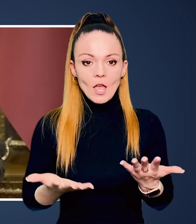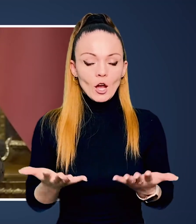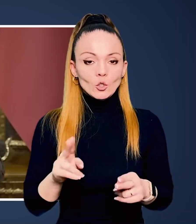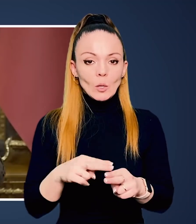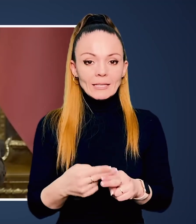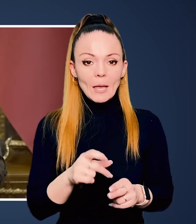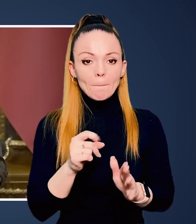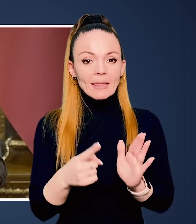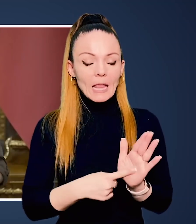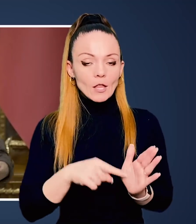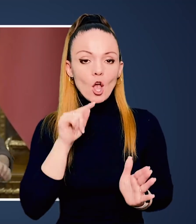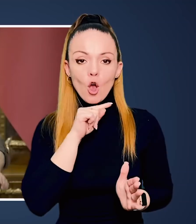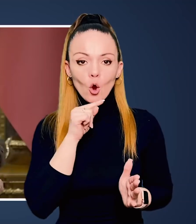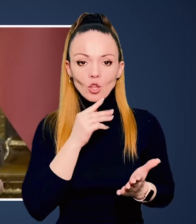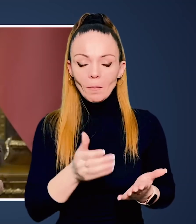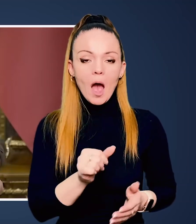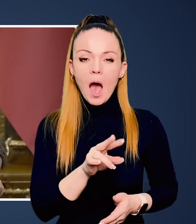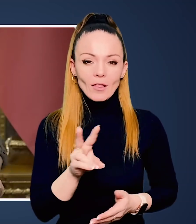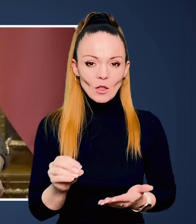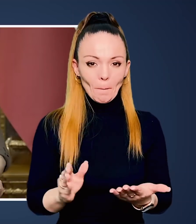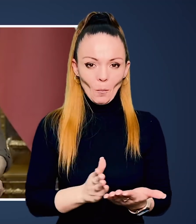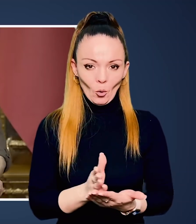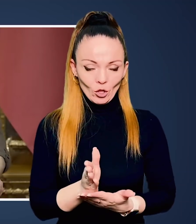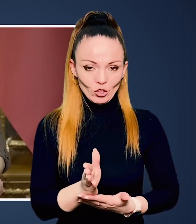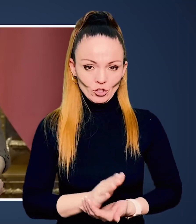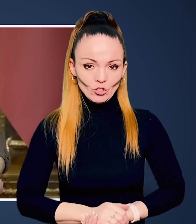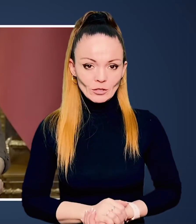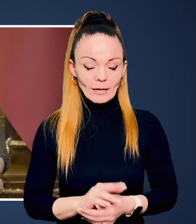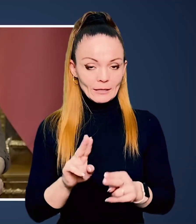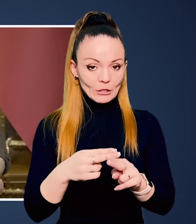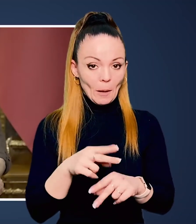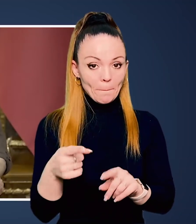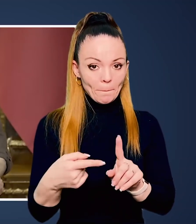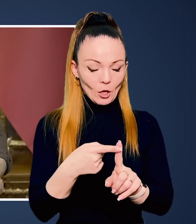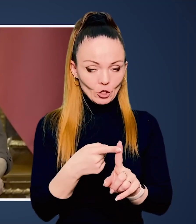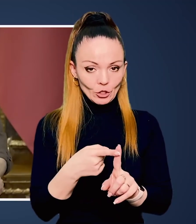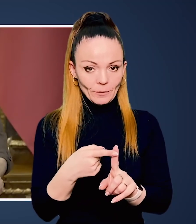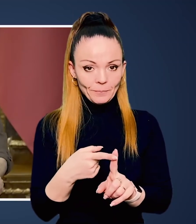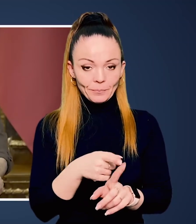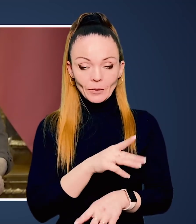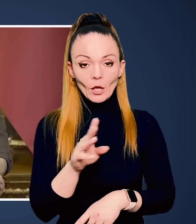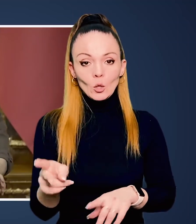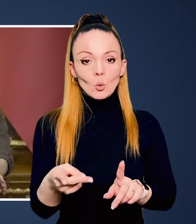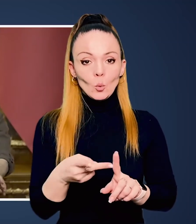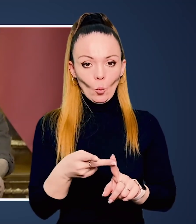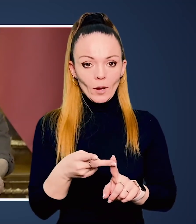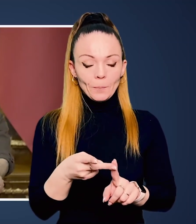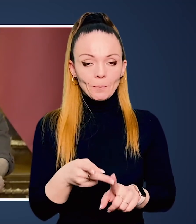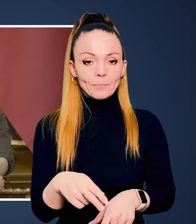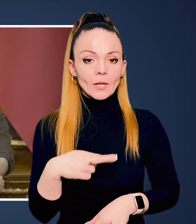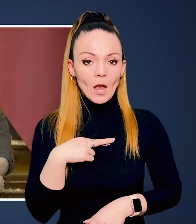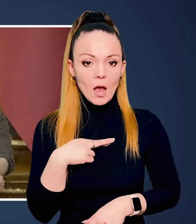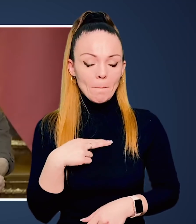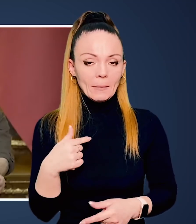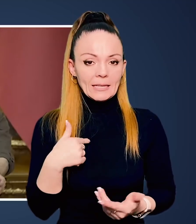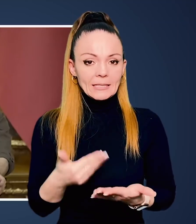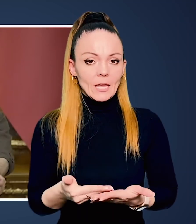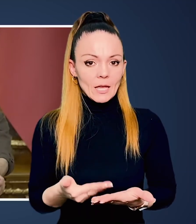бути транзитною державою суто, якщо це питання економічні. А не політичні. Це перше.